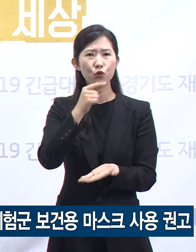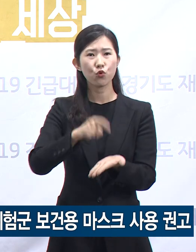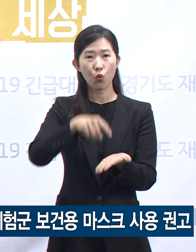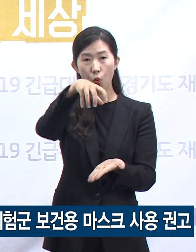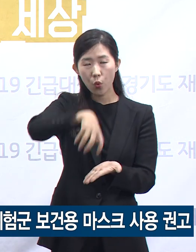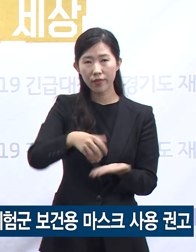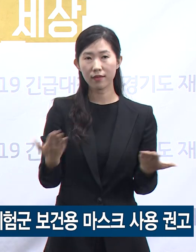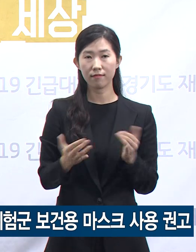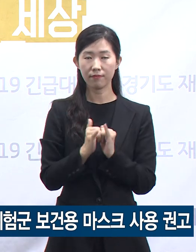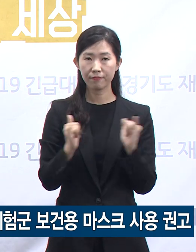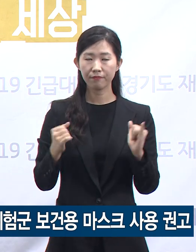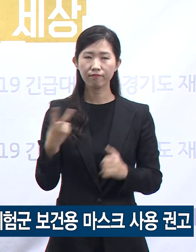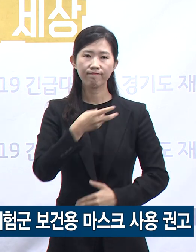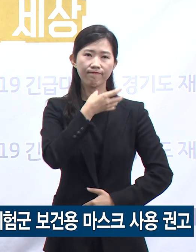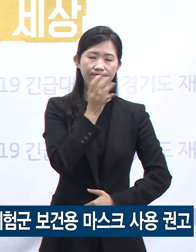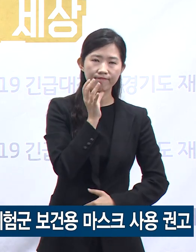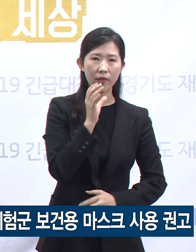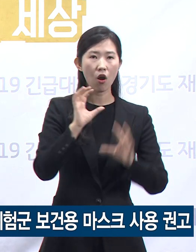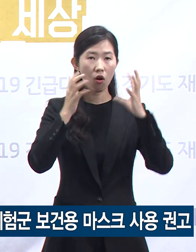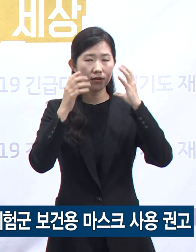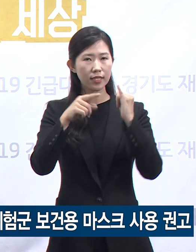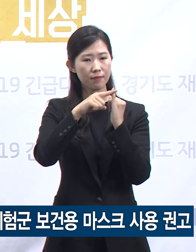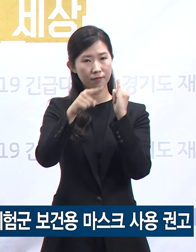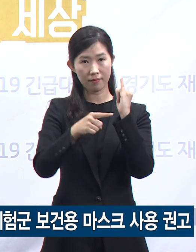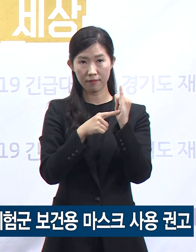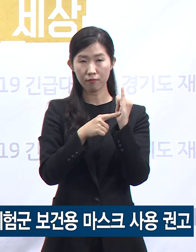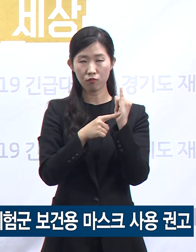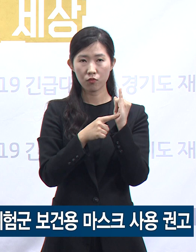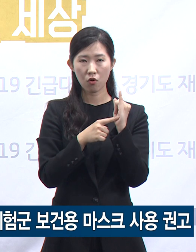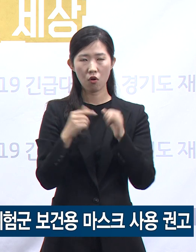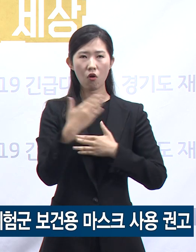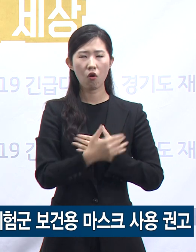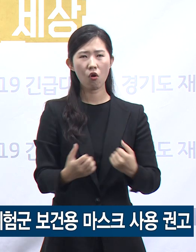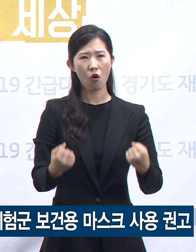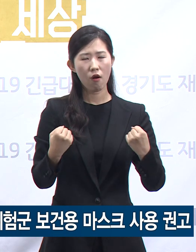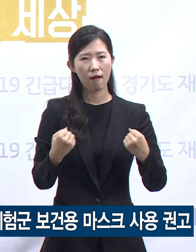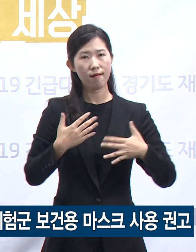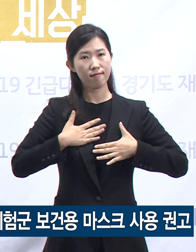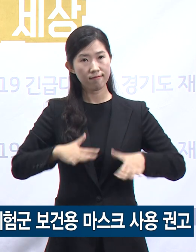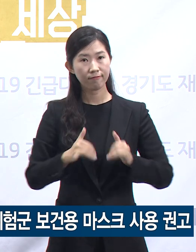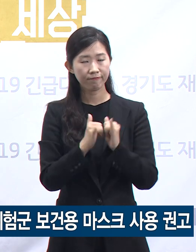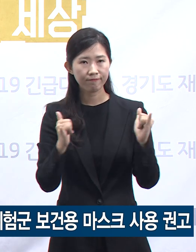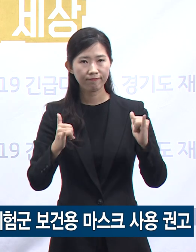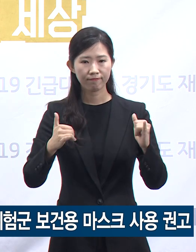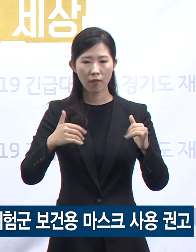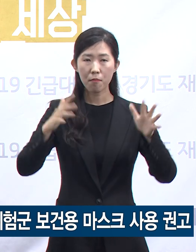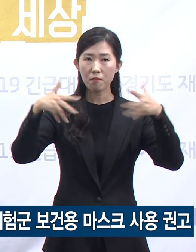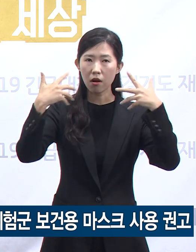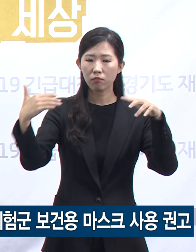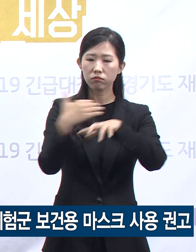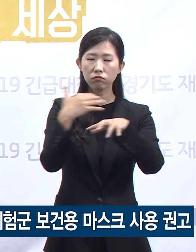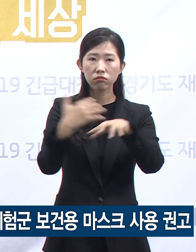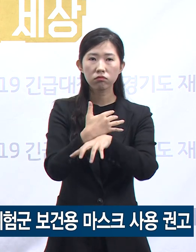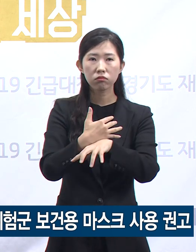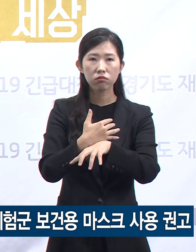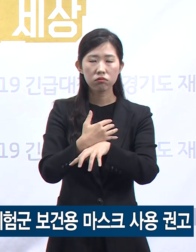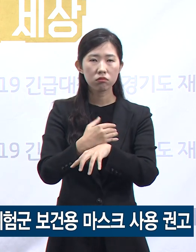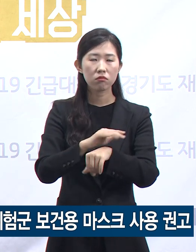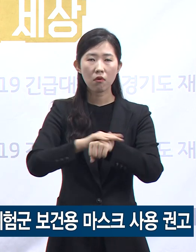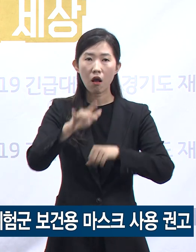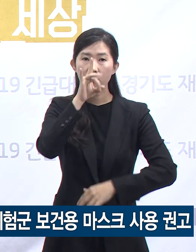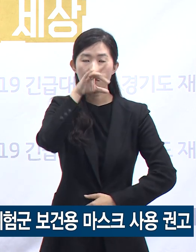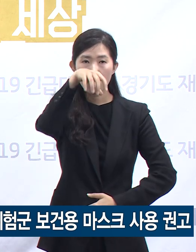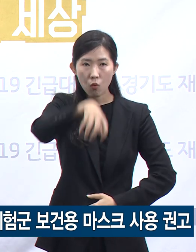임산부 등 건강 취약계층과 기저질환자가 환기가 원활하지 않은 공간에서 2m 이내에 다른 사람과 접촉하는 경우